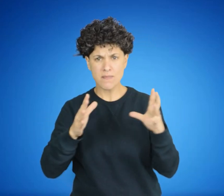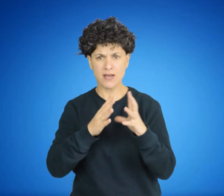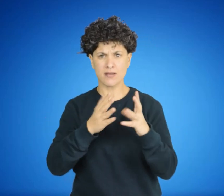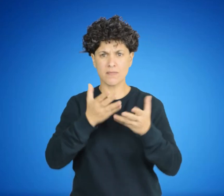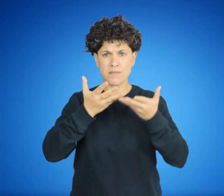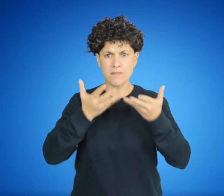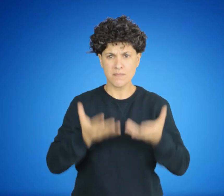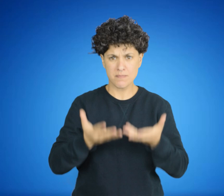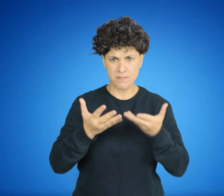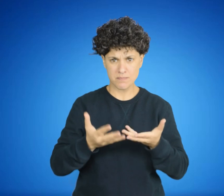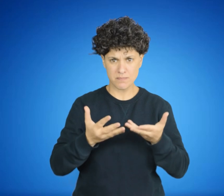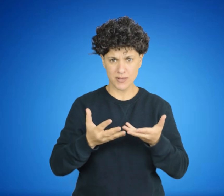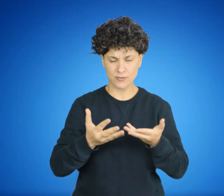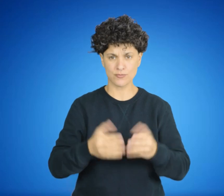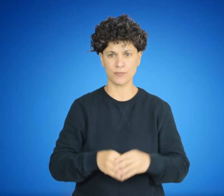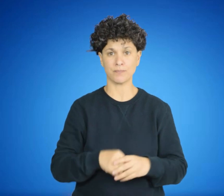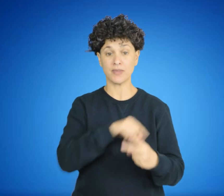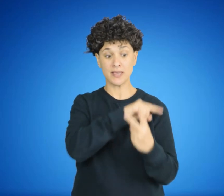espacio en el cual se mueven esos átomos.